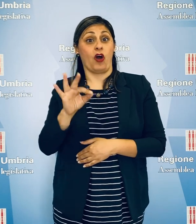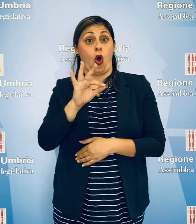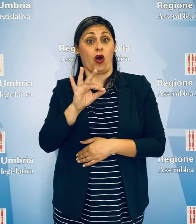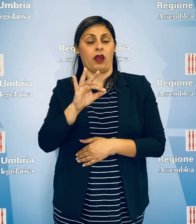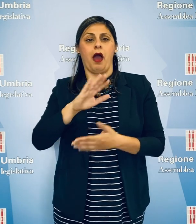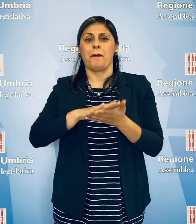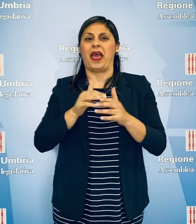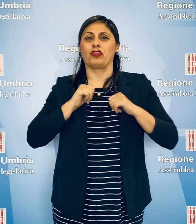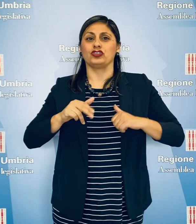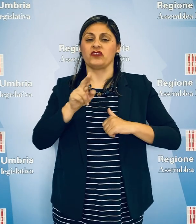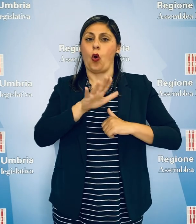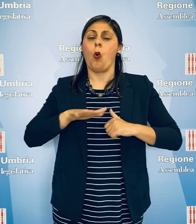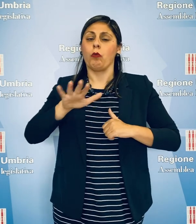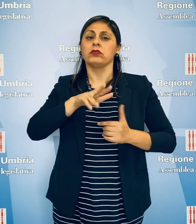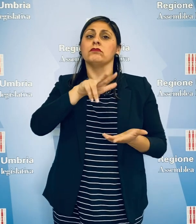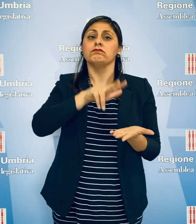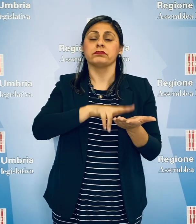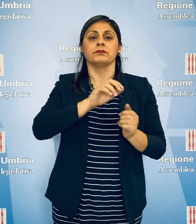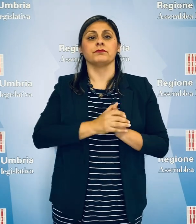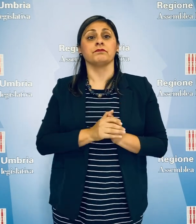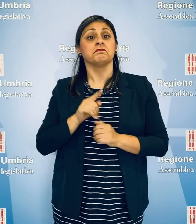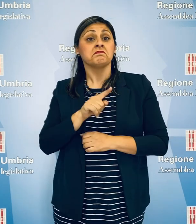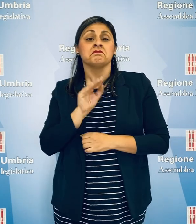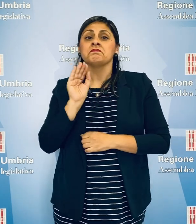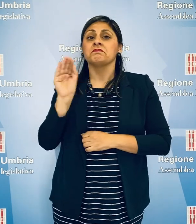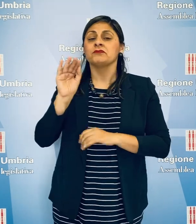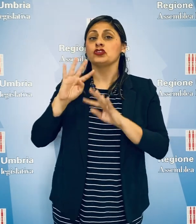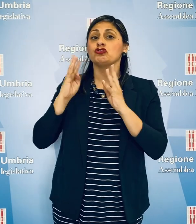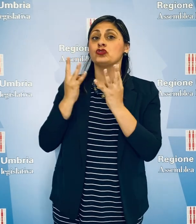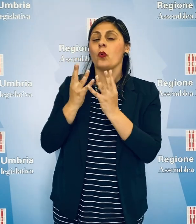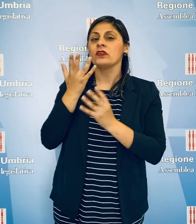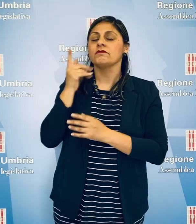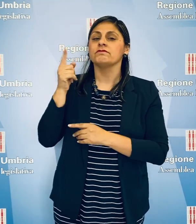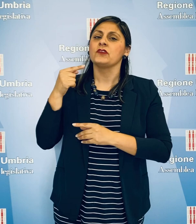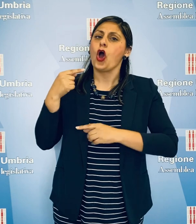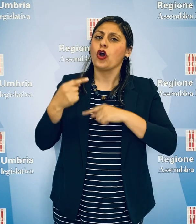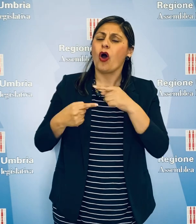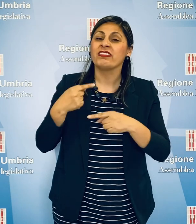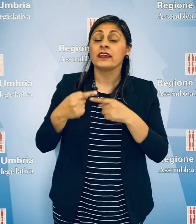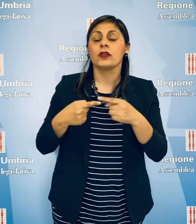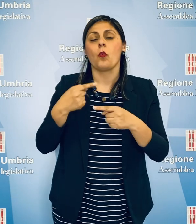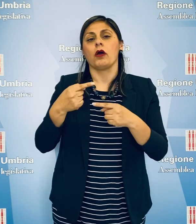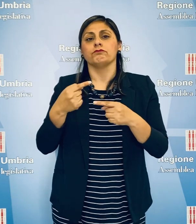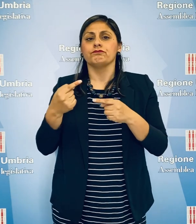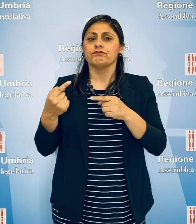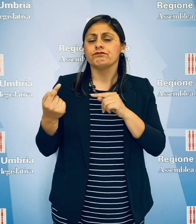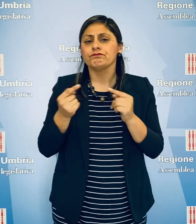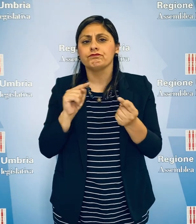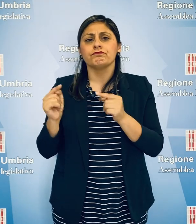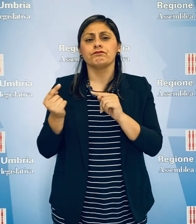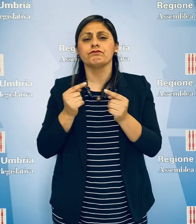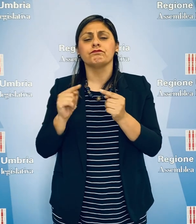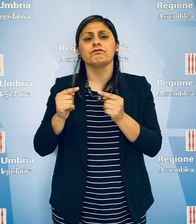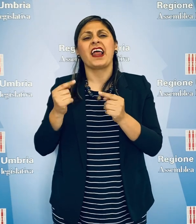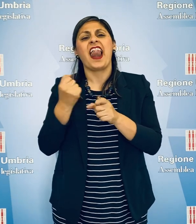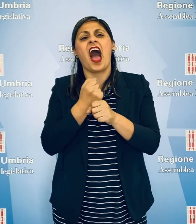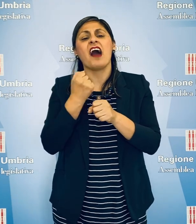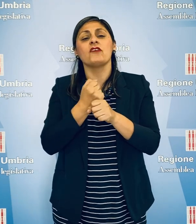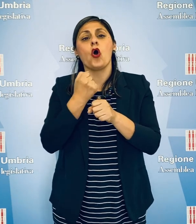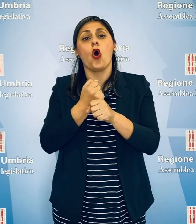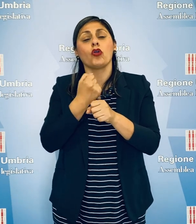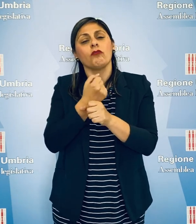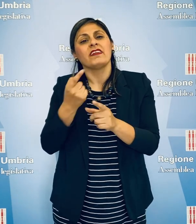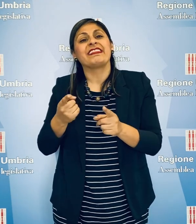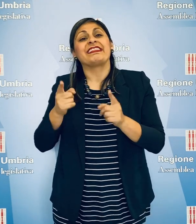Fora, patto civico per l'Umbria, che chiedeva alla Giunta regionale di proseguire nelle sedi istituzionali competenti il